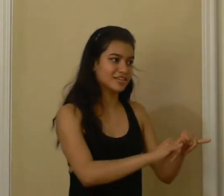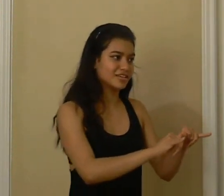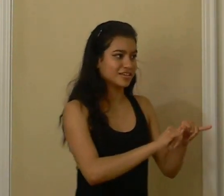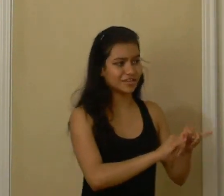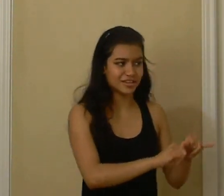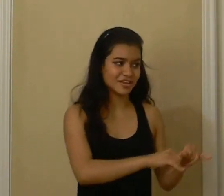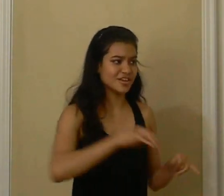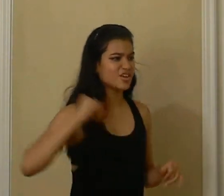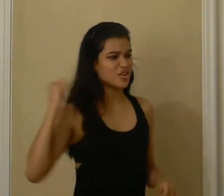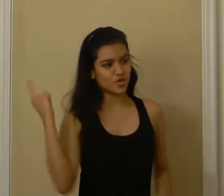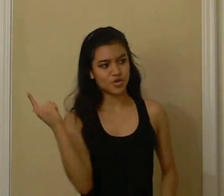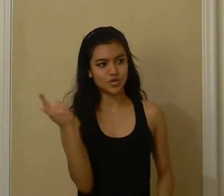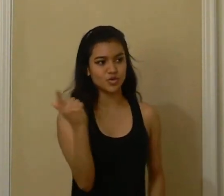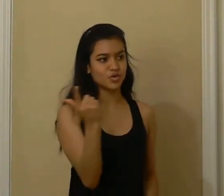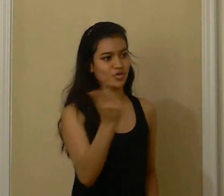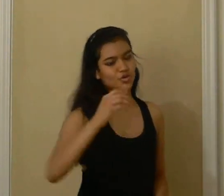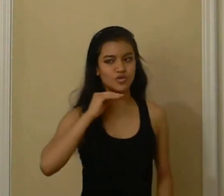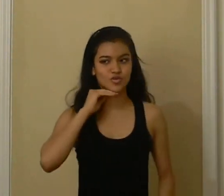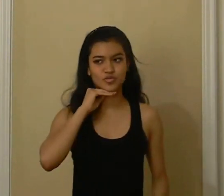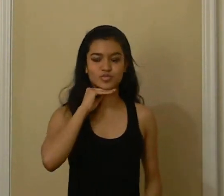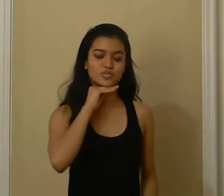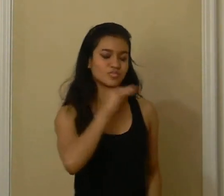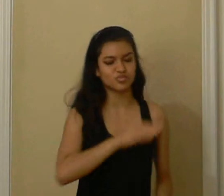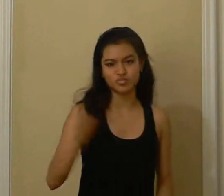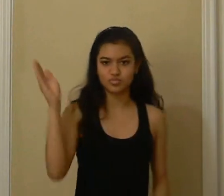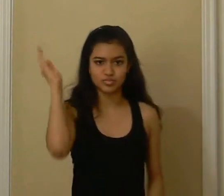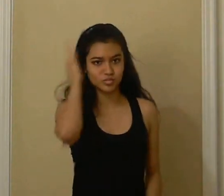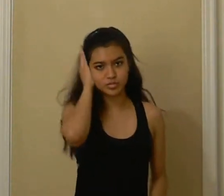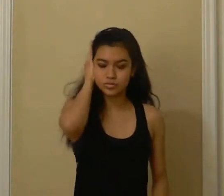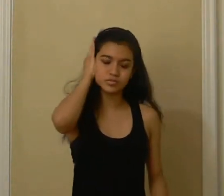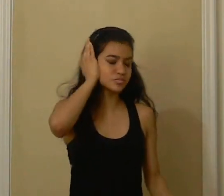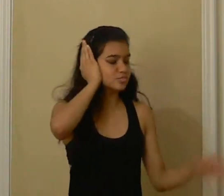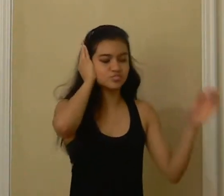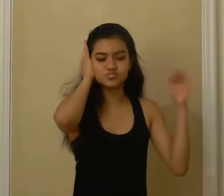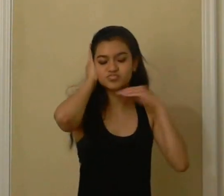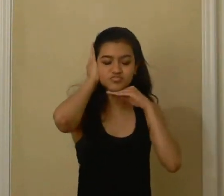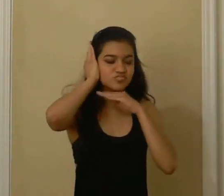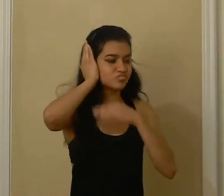Que alguien más esté en tu habitación